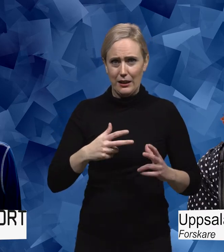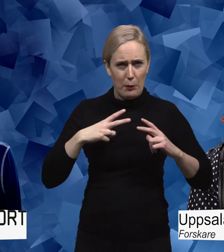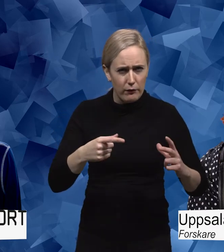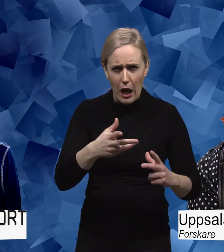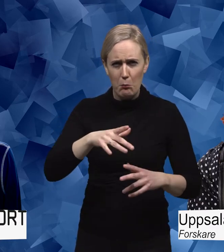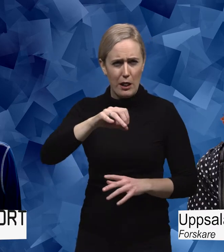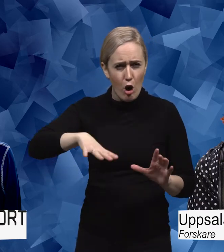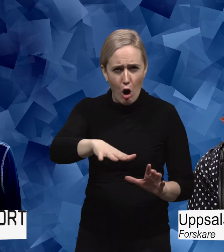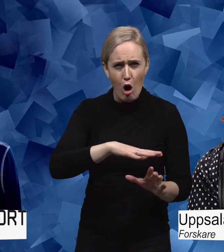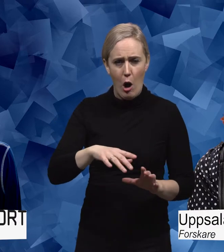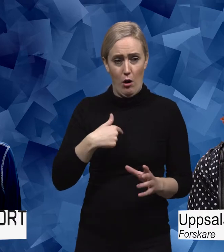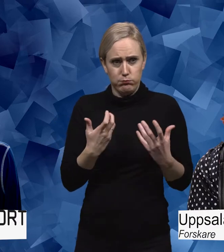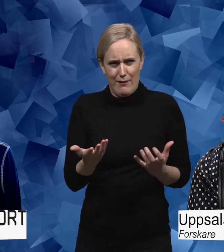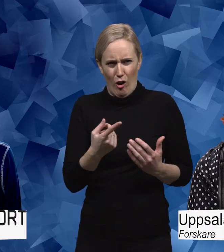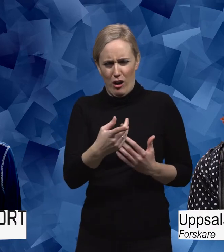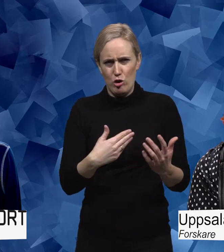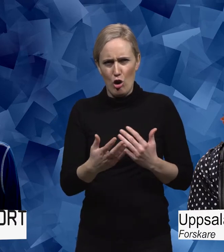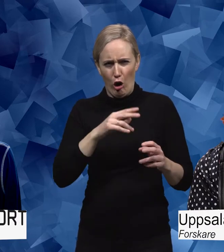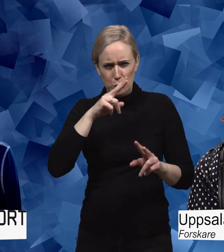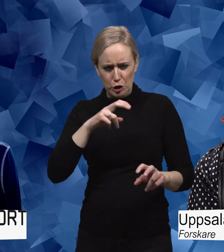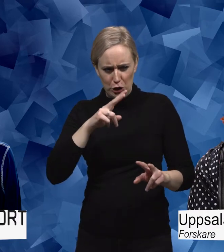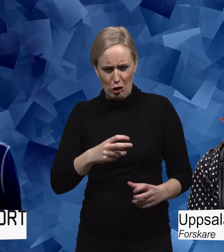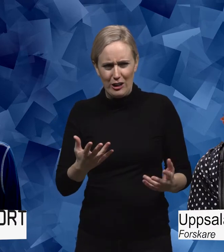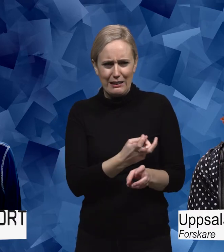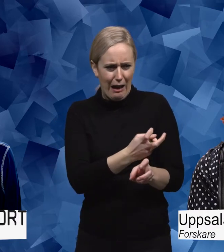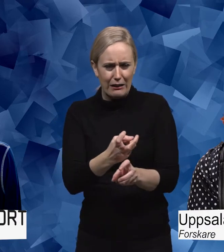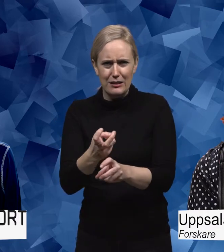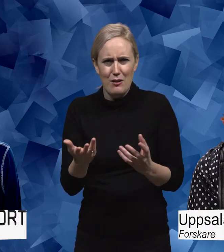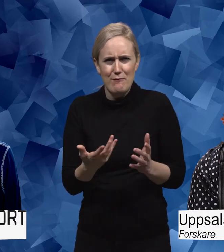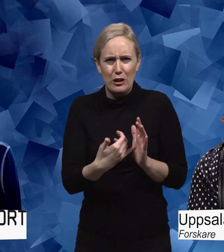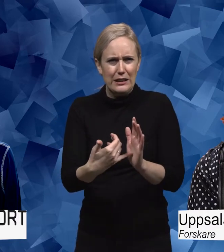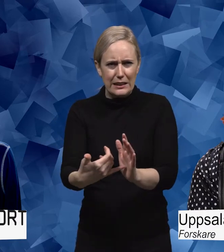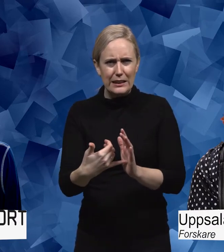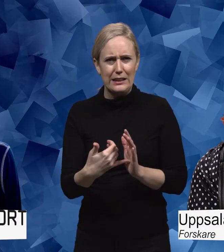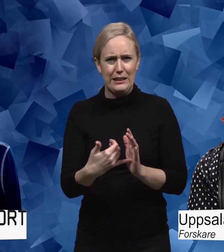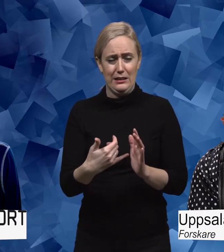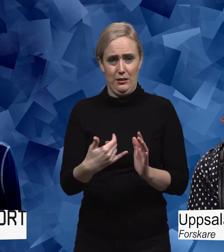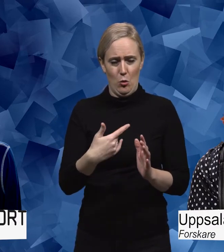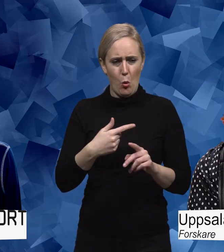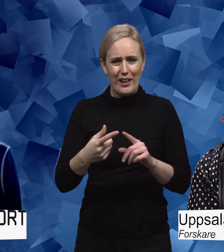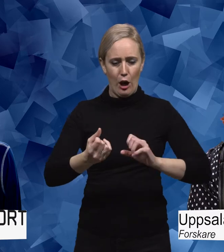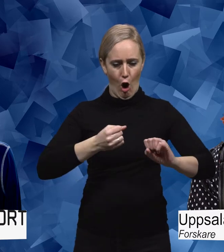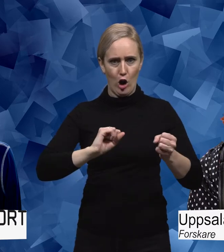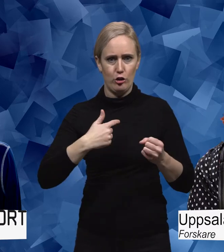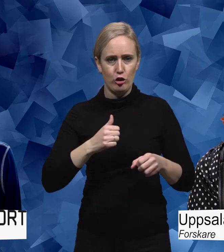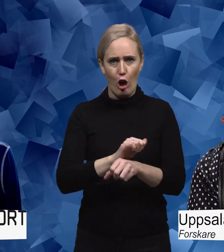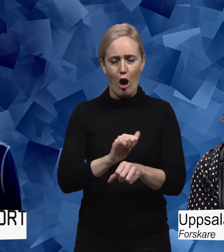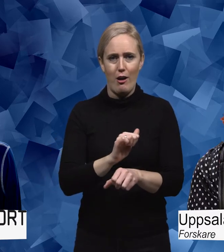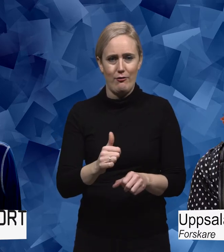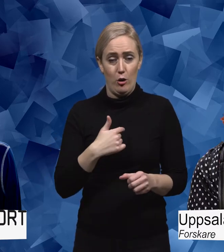jag visste inte vad han gjorde och vad de här testerna, vad han fick med de här rörelserna han fick med att göra. Vad det betydde, jag förstod inte men jag gjorde